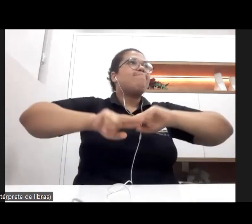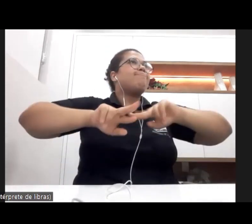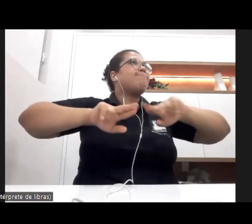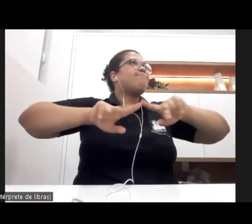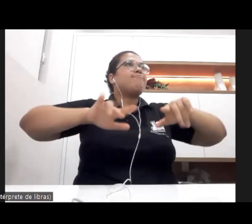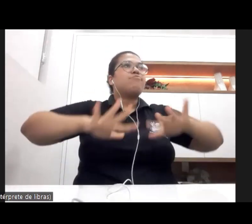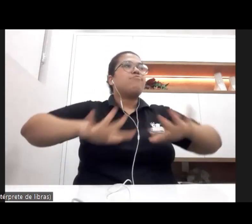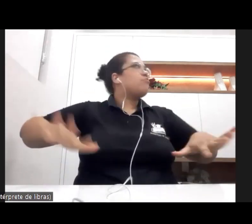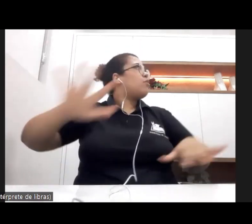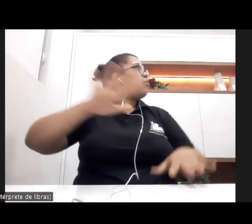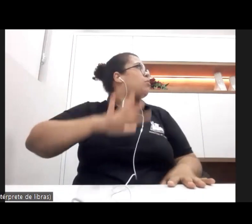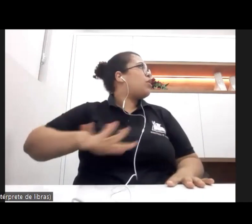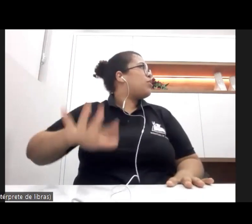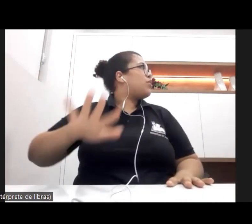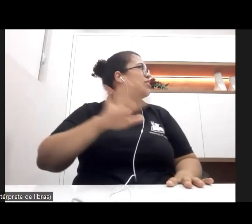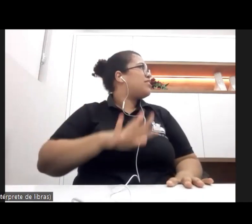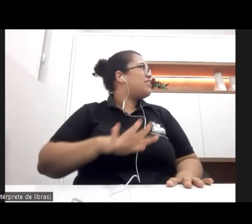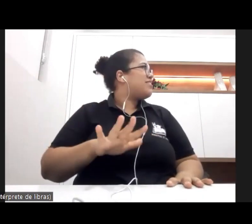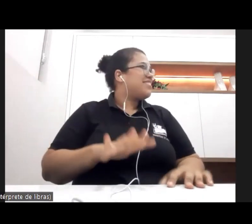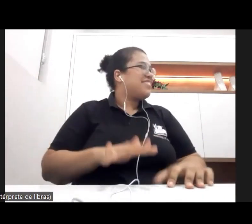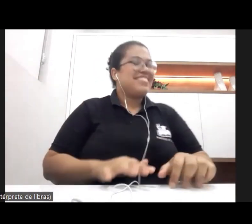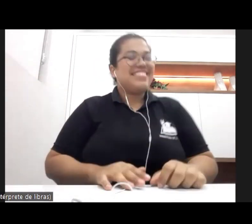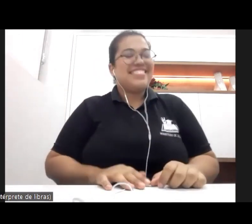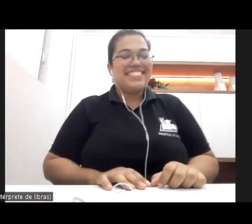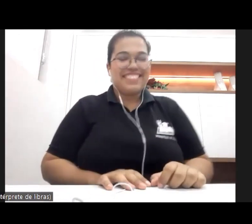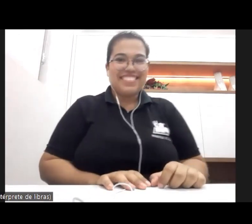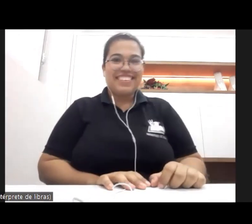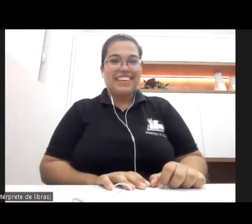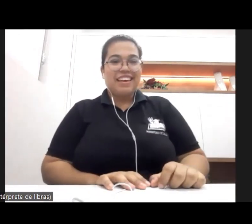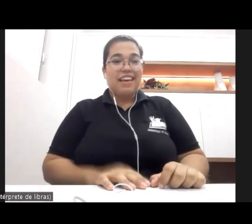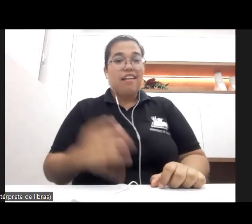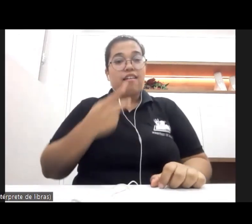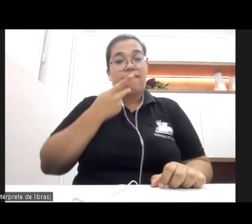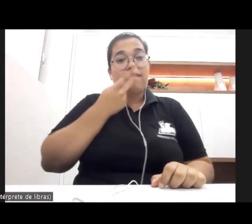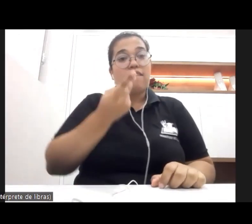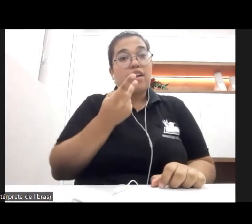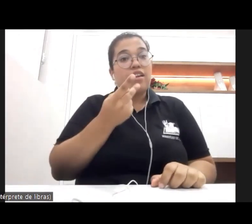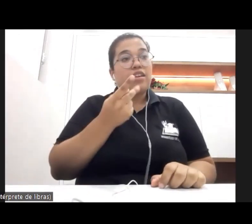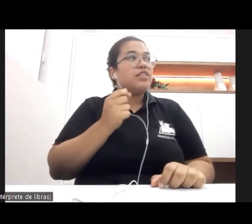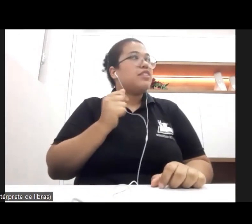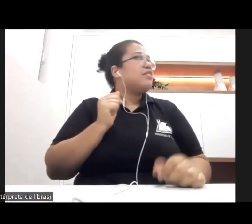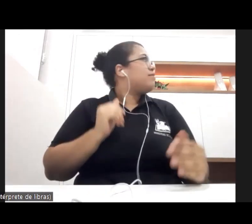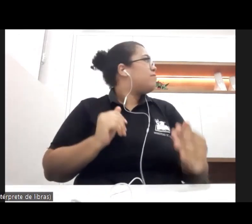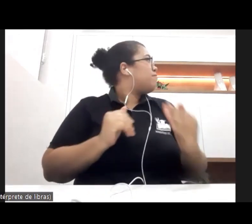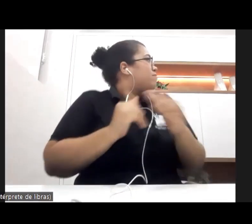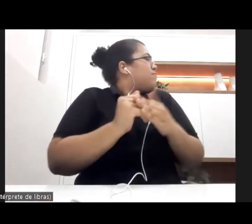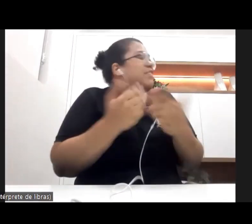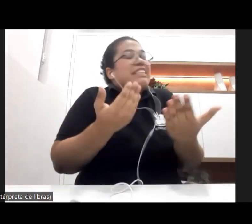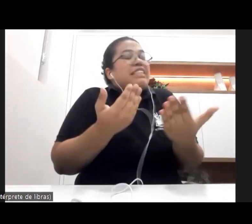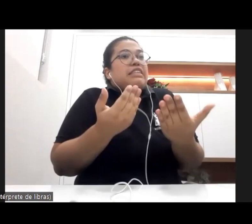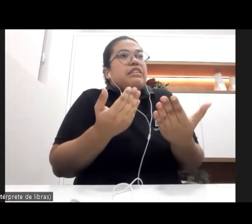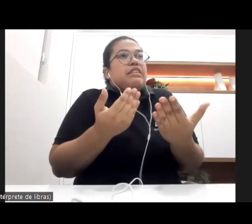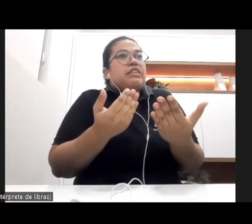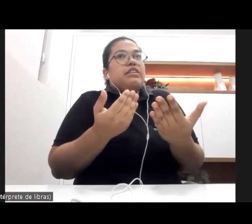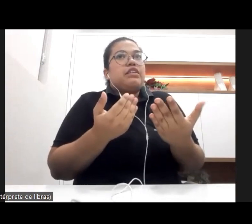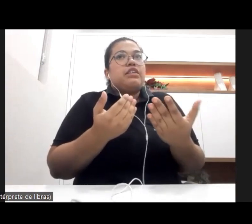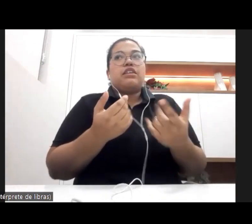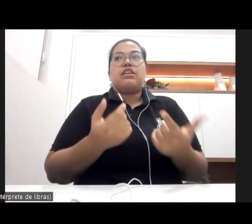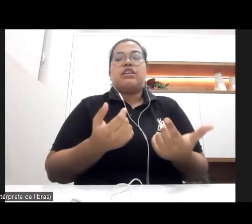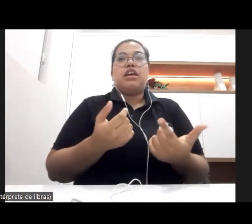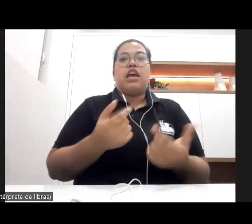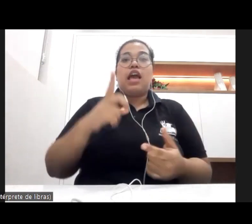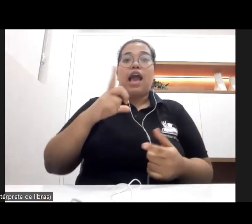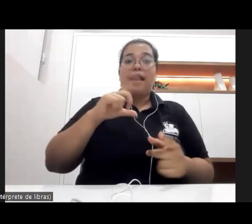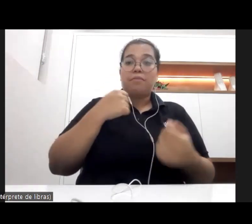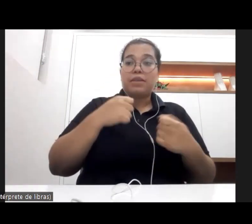e até, certo modo, vamos dizer assim, ilimitado. Porque, na medida que o Estado organiza uma nova política, propõe